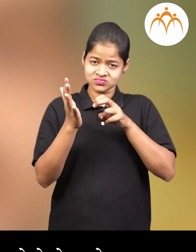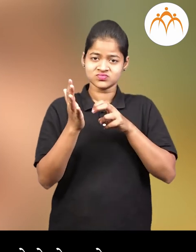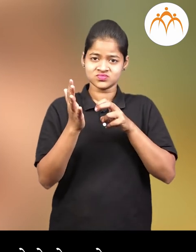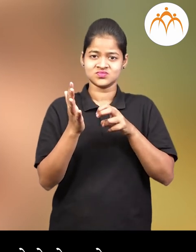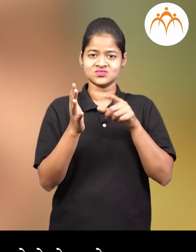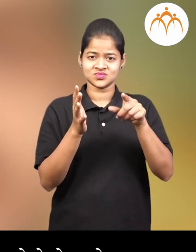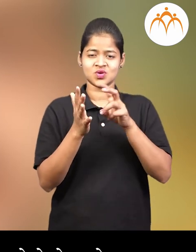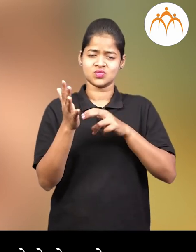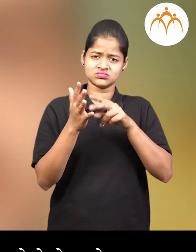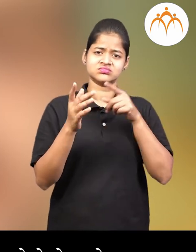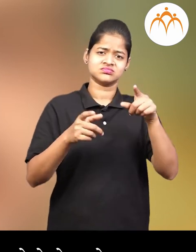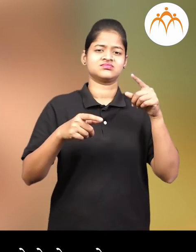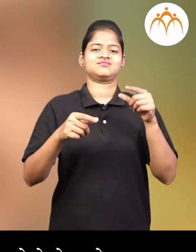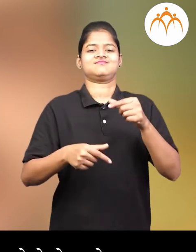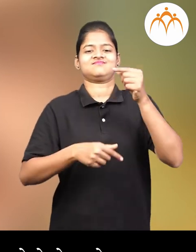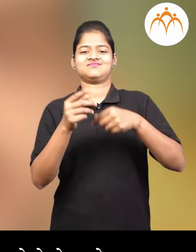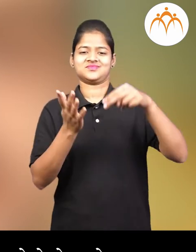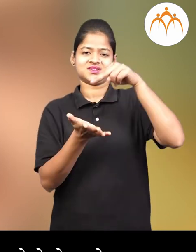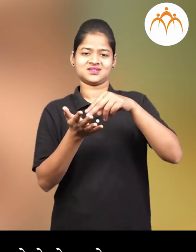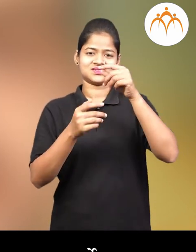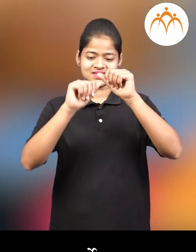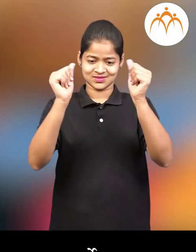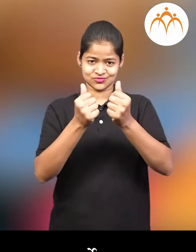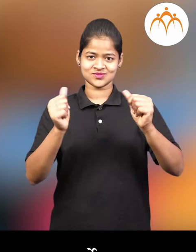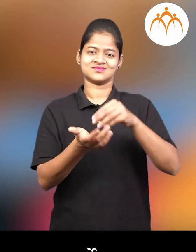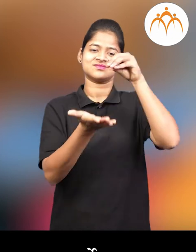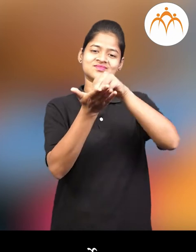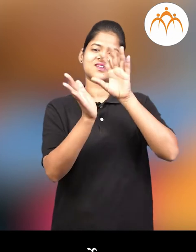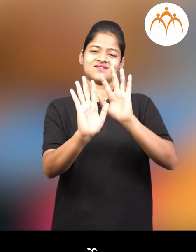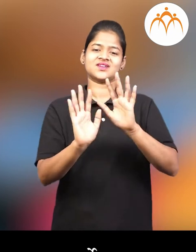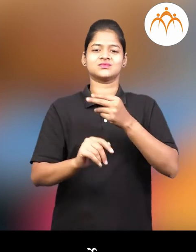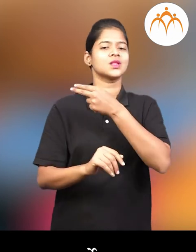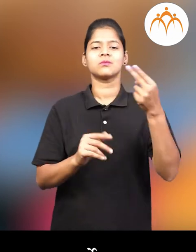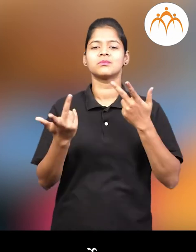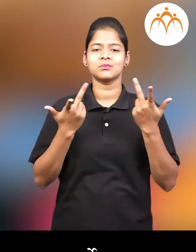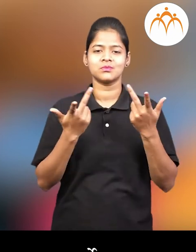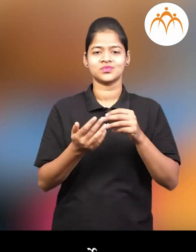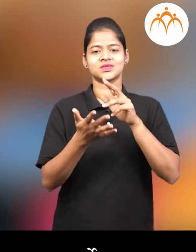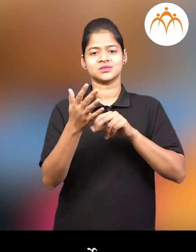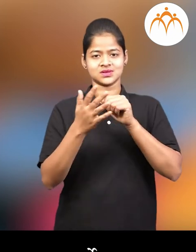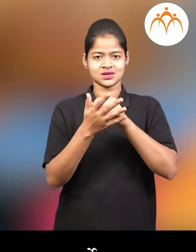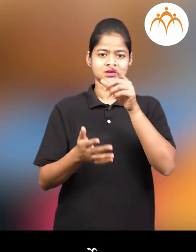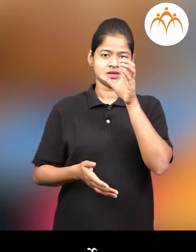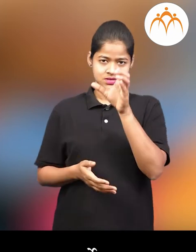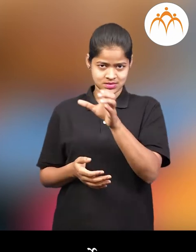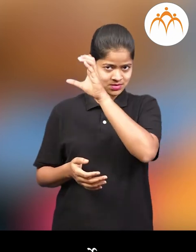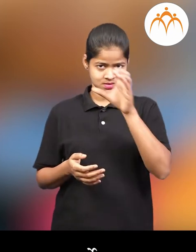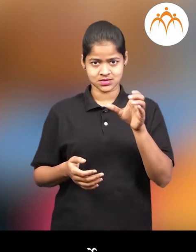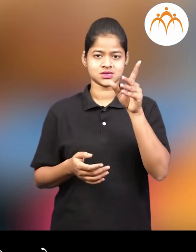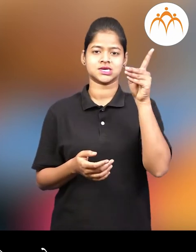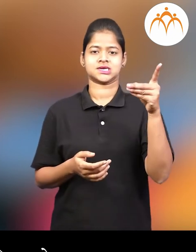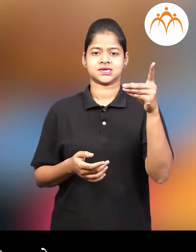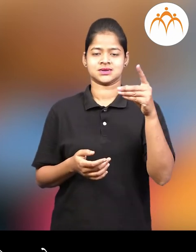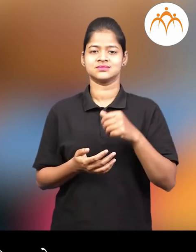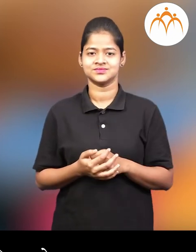नाव राजगुरु नगर आसे केले आए कविता रावुत हिने 10 किलोमेटर धावणयाचा स्परधेत